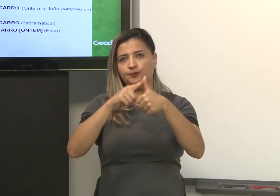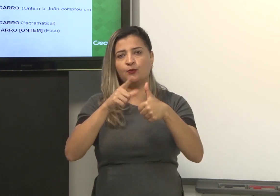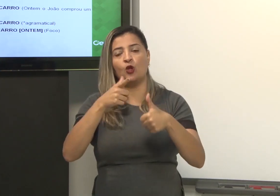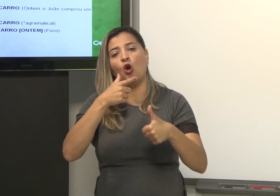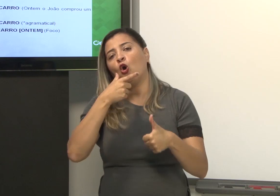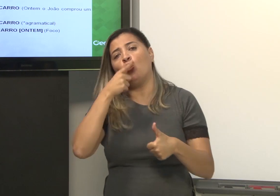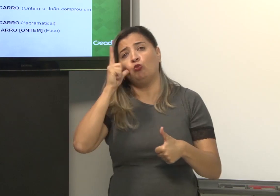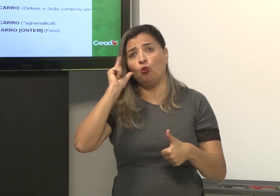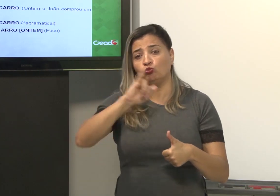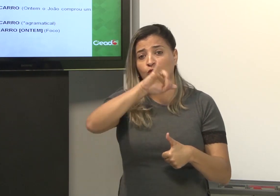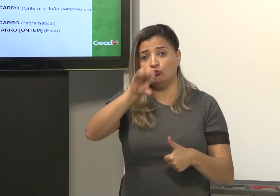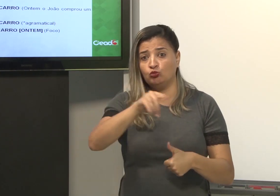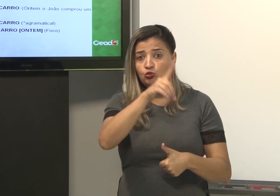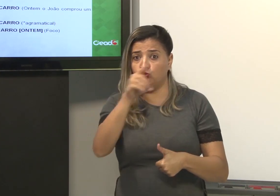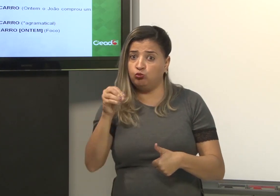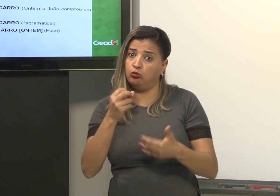Ontem, João comprou um carro.